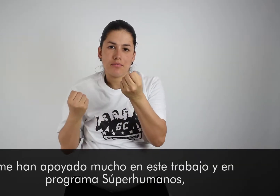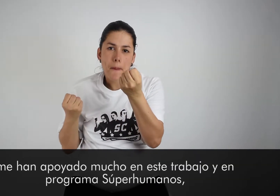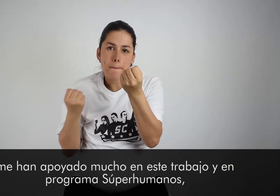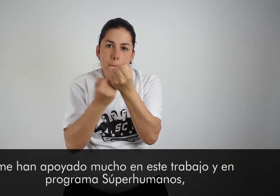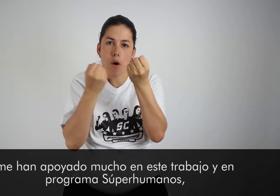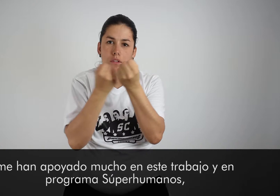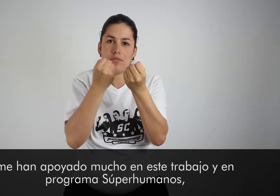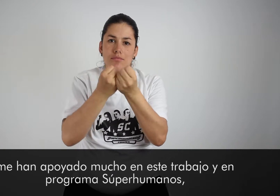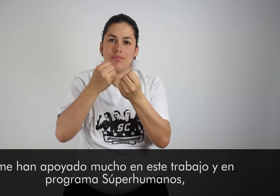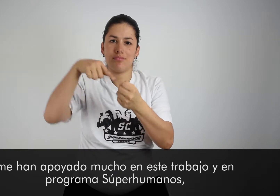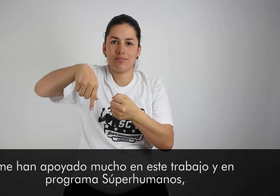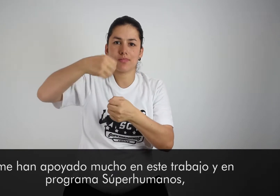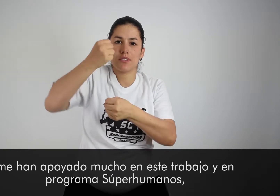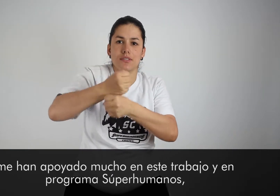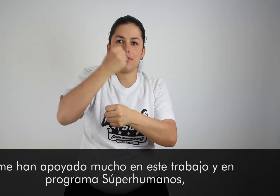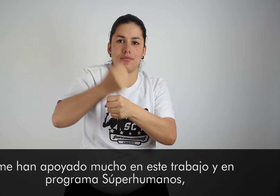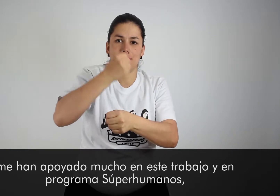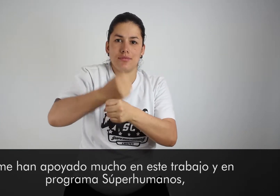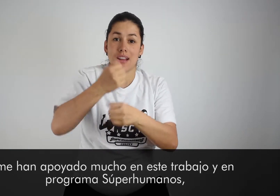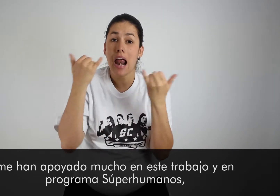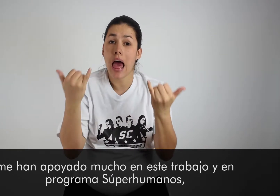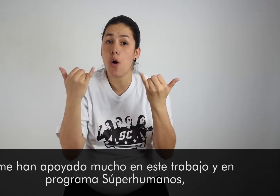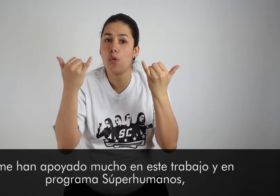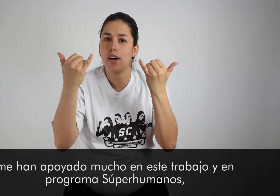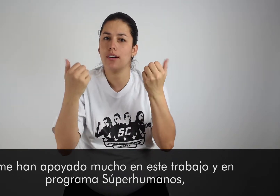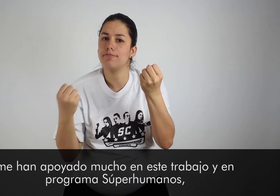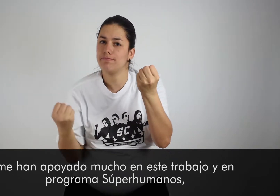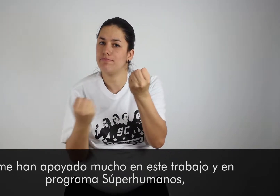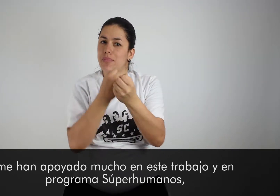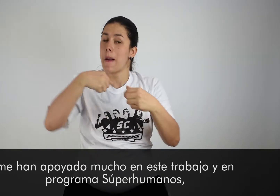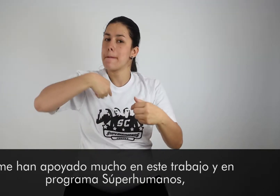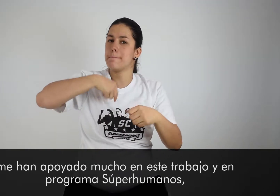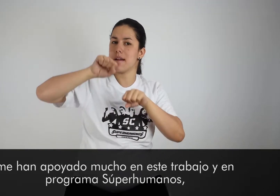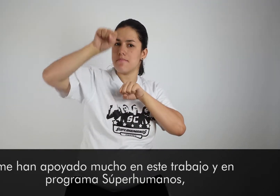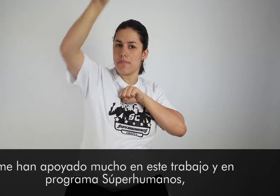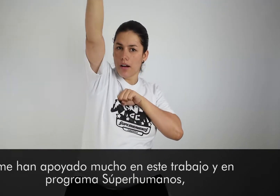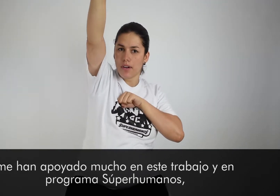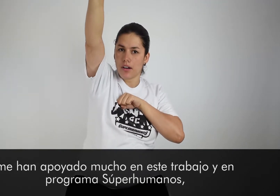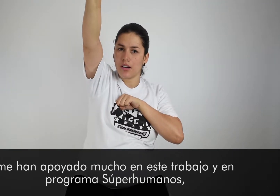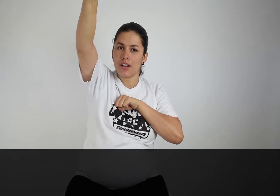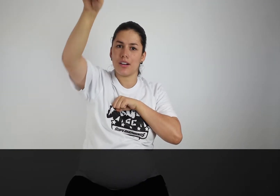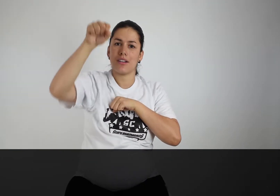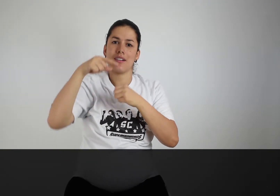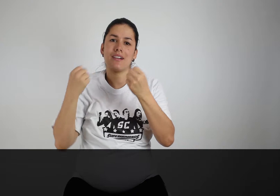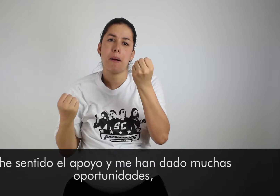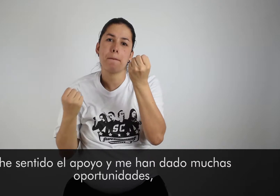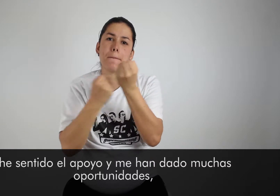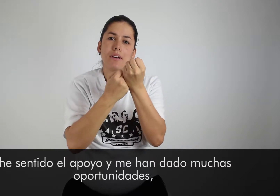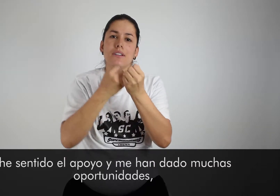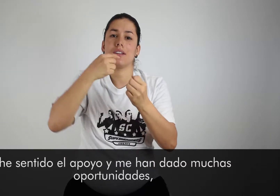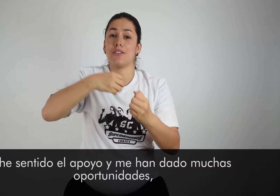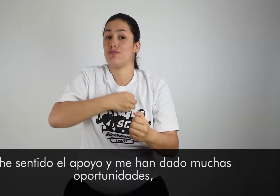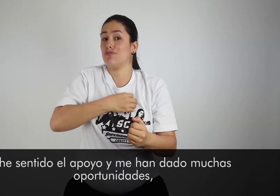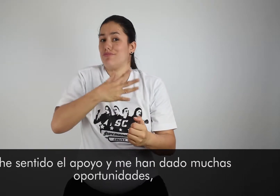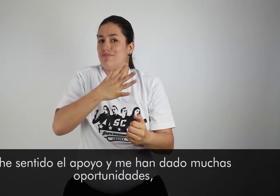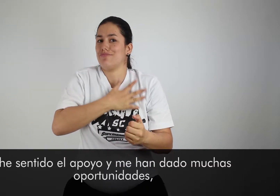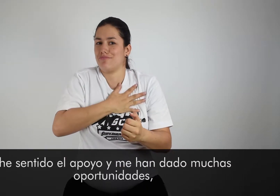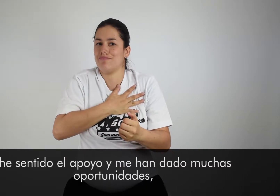me han apoyado mucho en este trabajo y en el programa Superhumanos, Superhumanos, he sentido el apoyo y me han dado